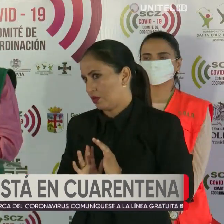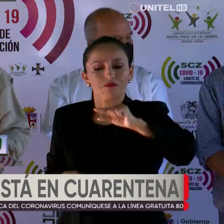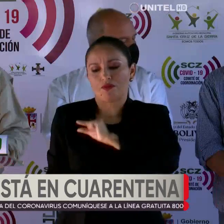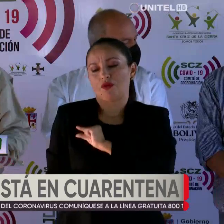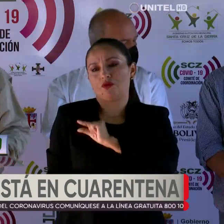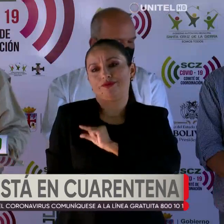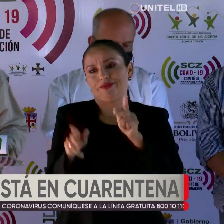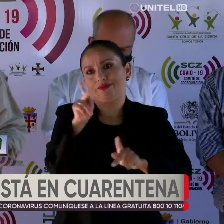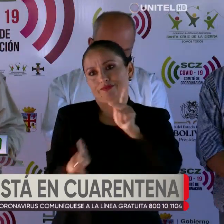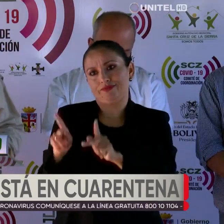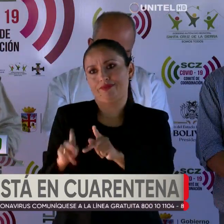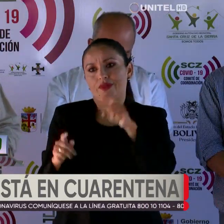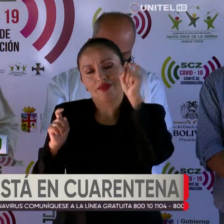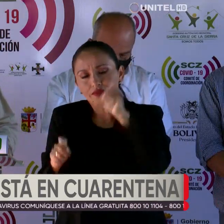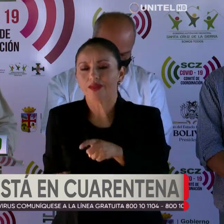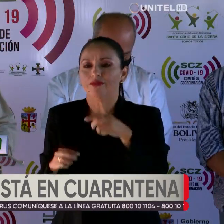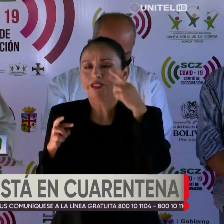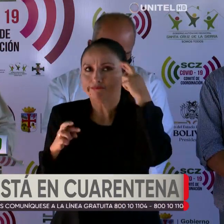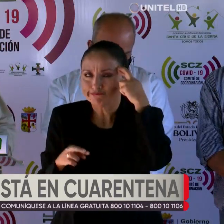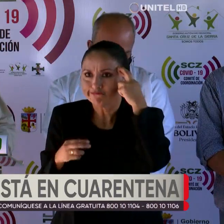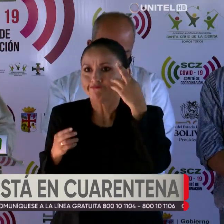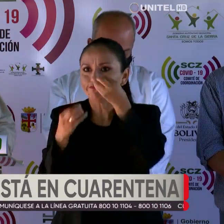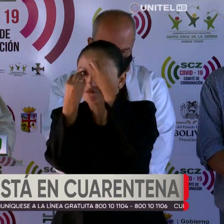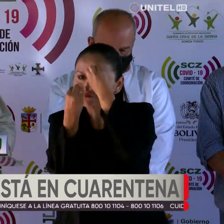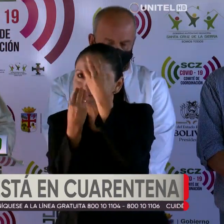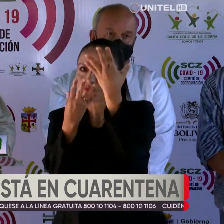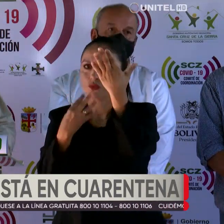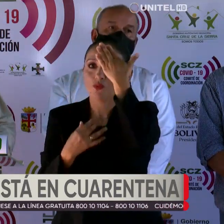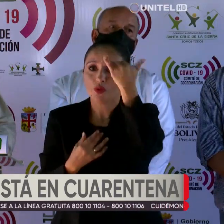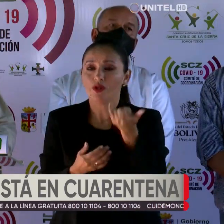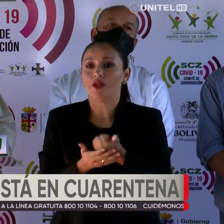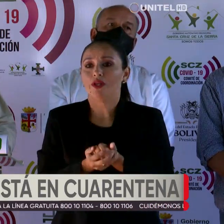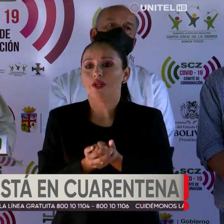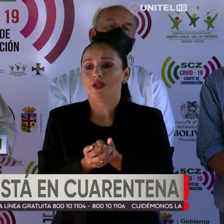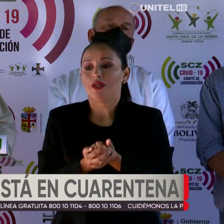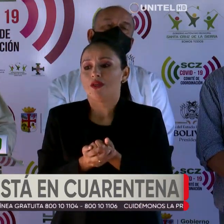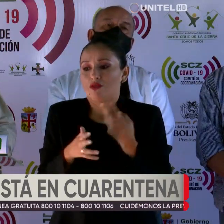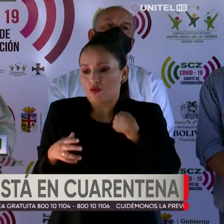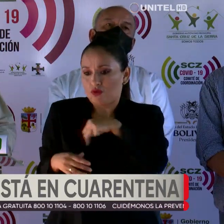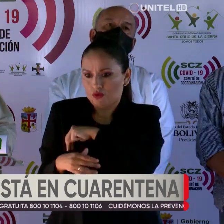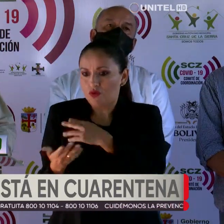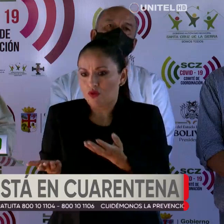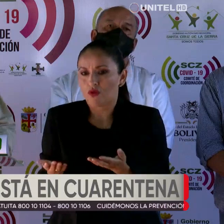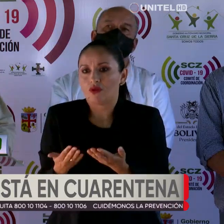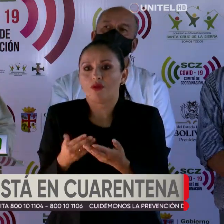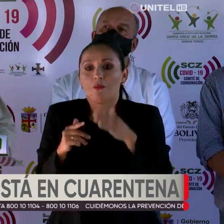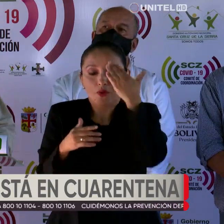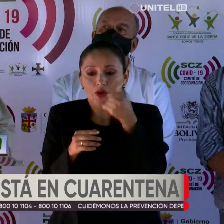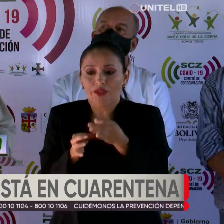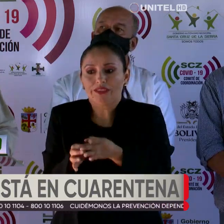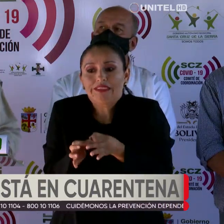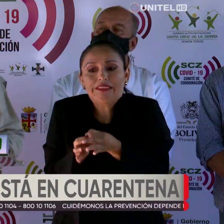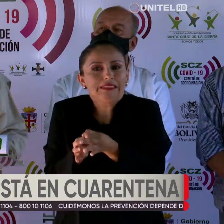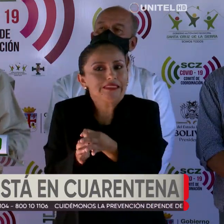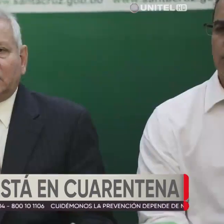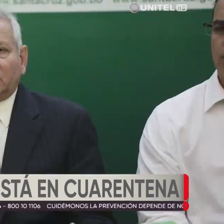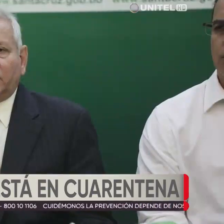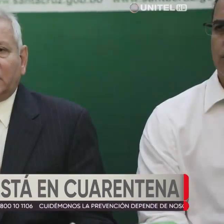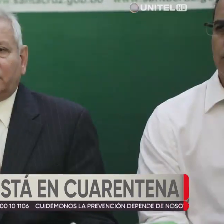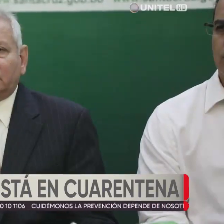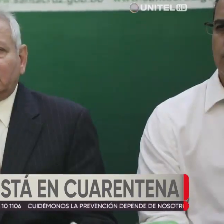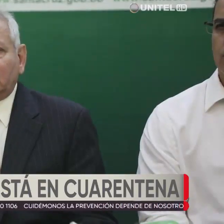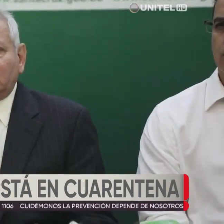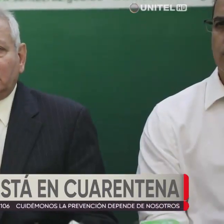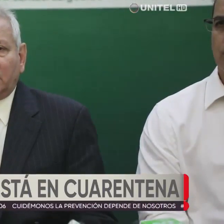extremar las condiciones de trabajo telemático hasta el punto que sea posible. Todas las personas que estuvimos estos días en contacto con los